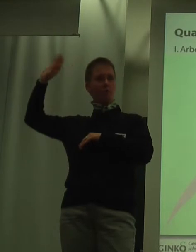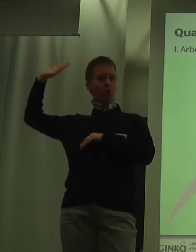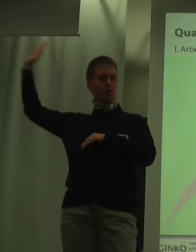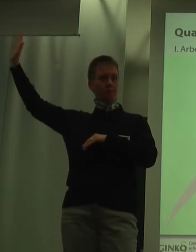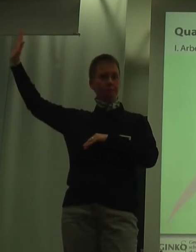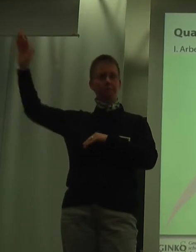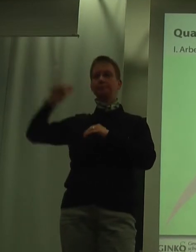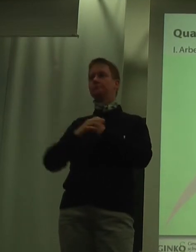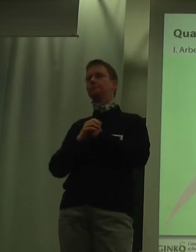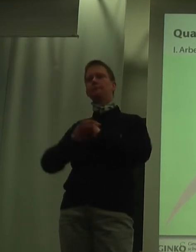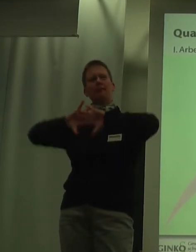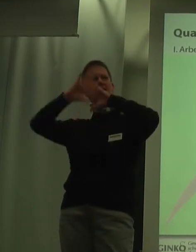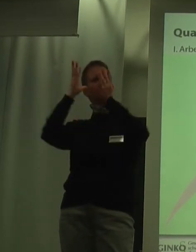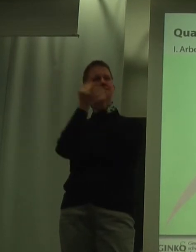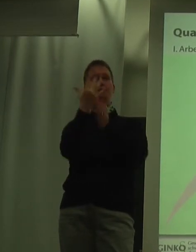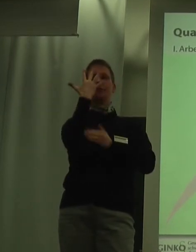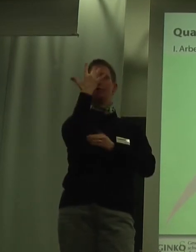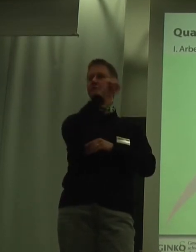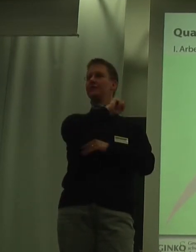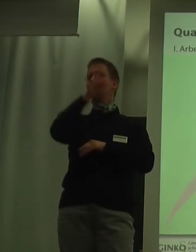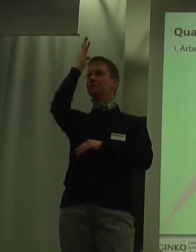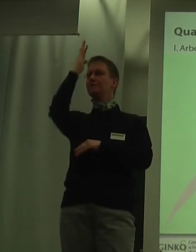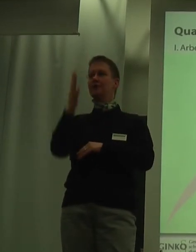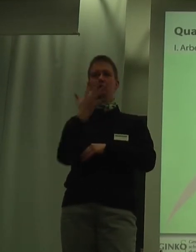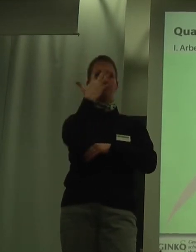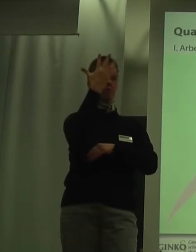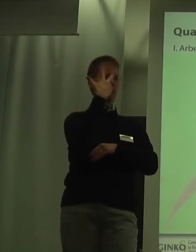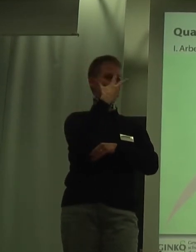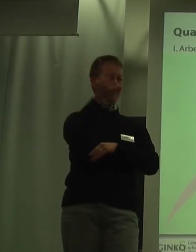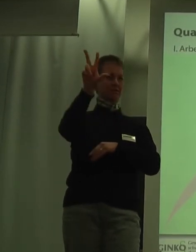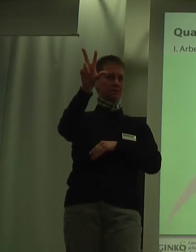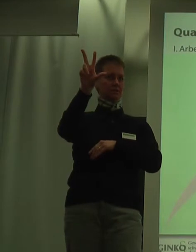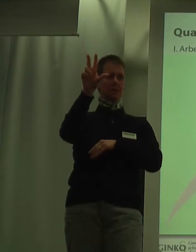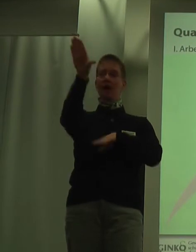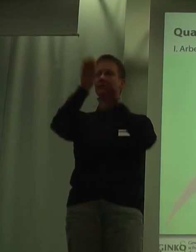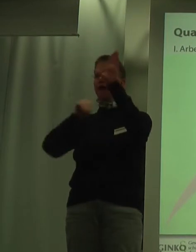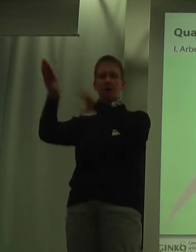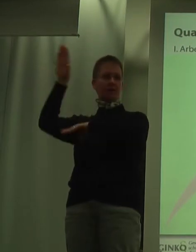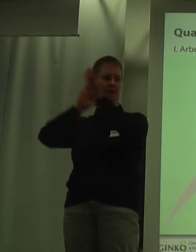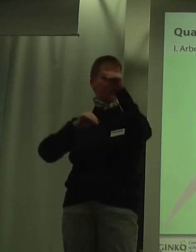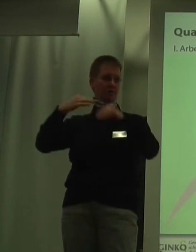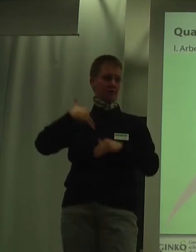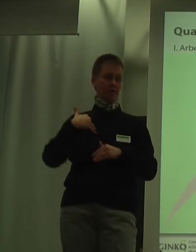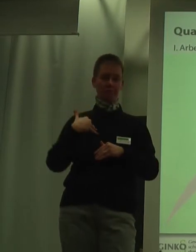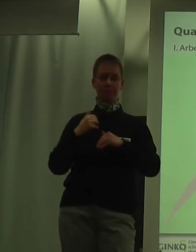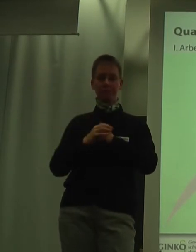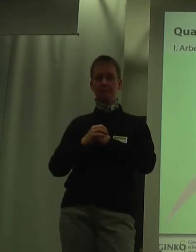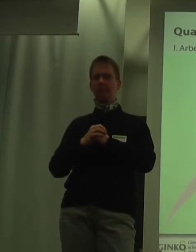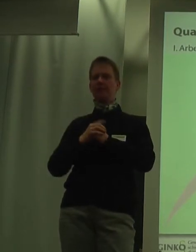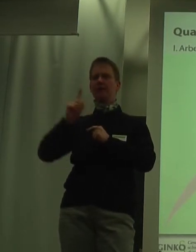Insgesamt haben wir 5.435 Teilnehmende gehabt. Danach müssen wir